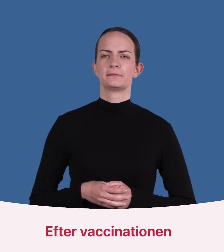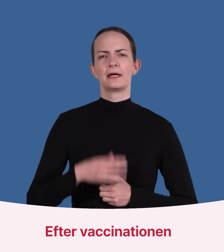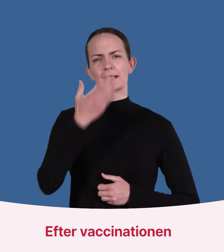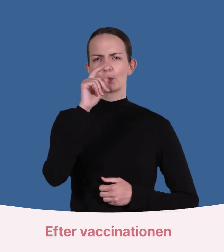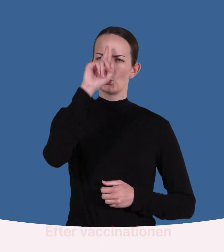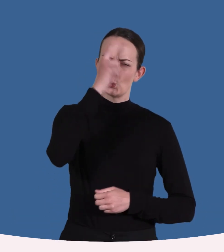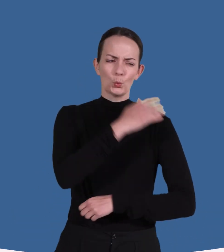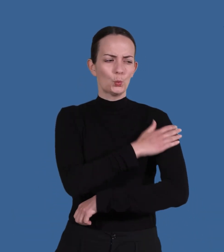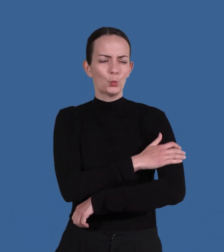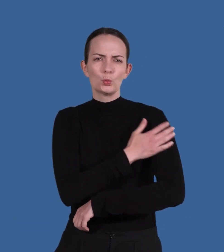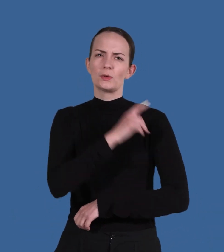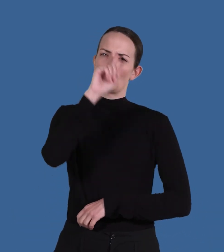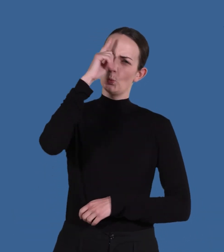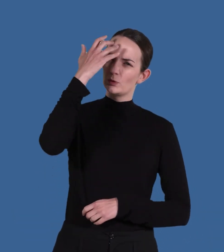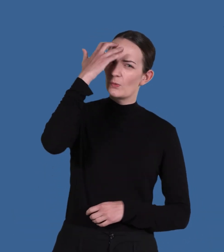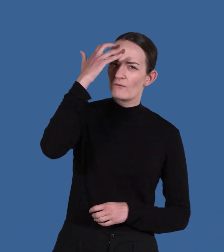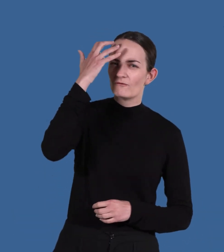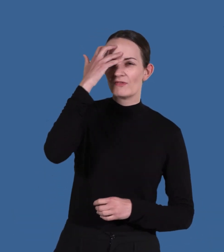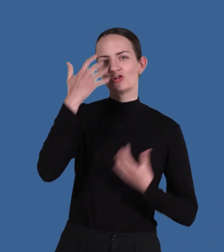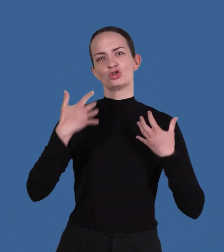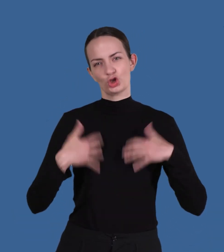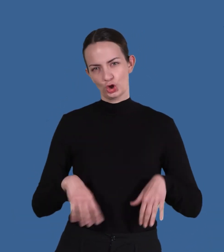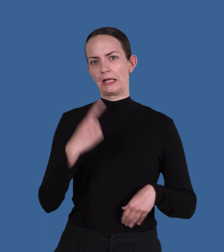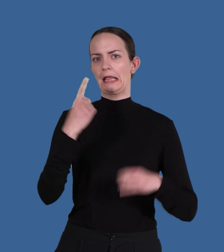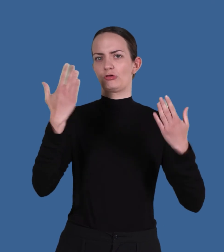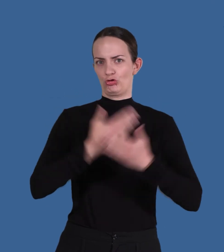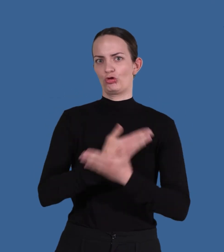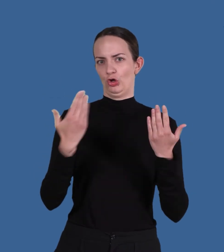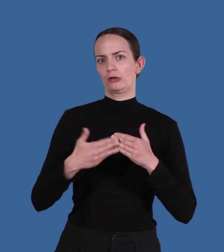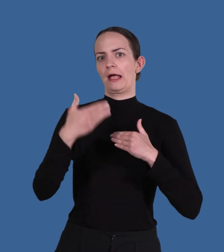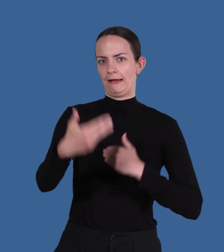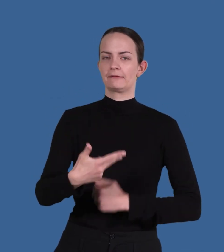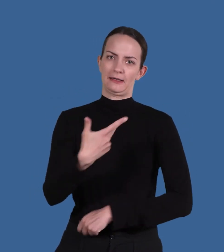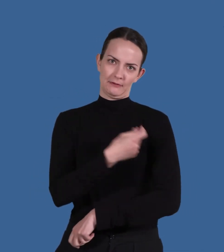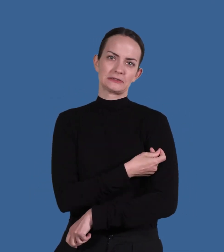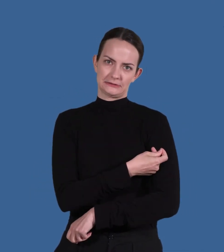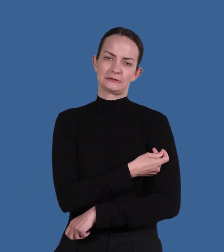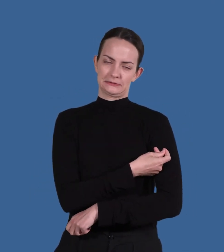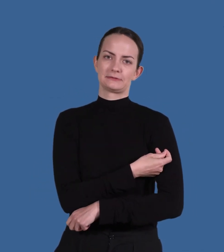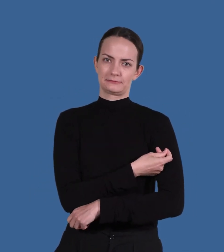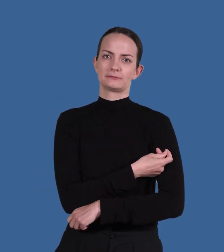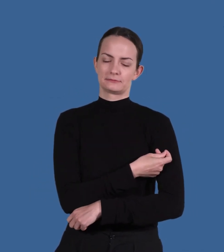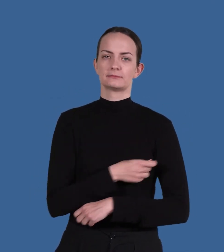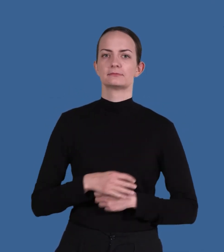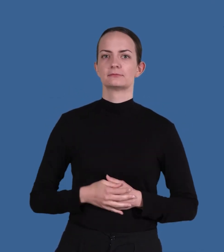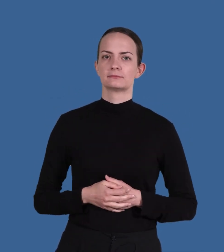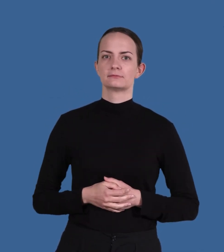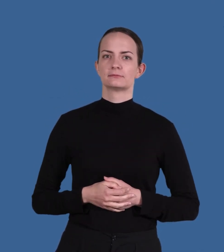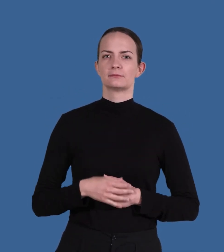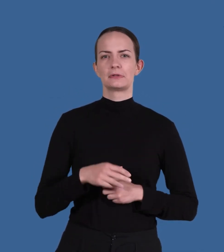Du kan få ont i armen, ont i huvudet och bli trött det första dygnet efter vaccinationen Du kan också